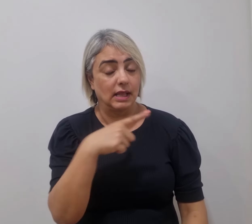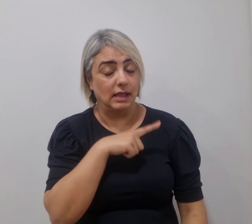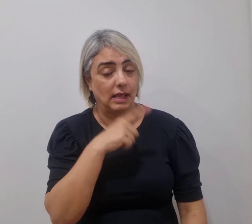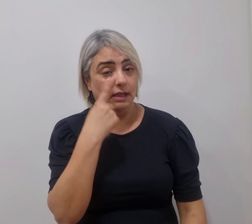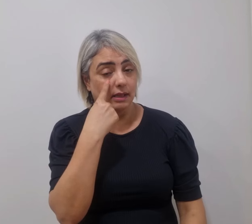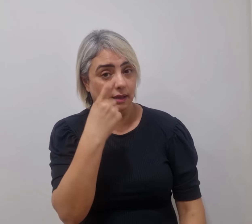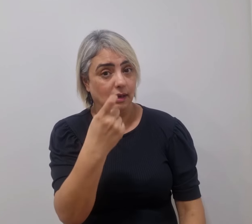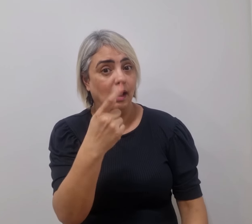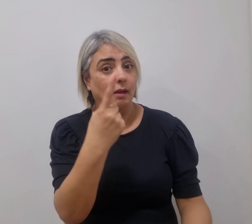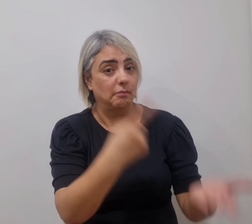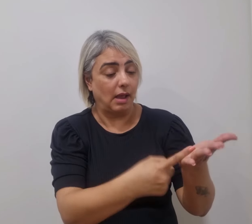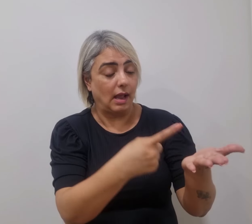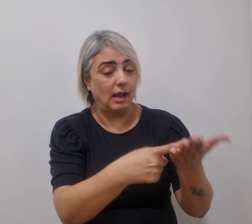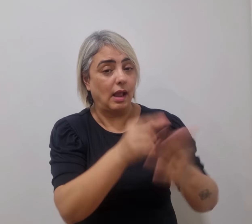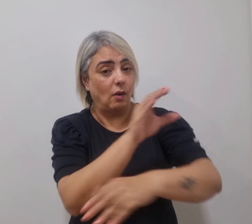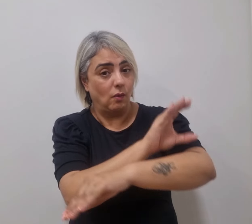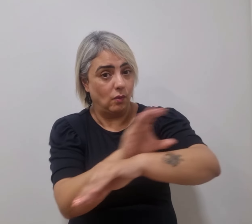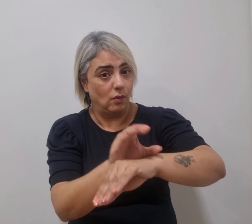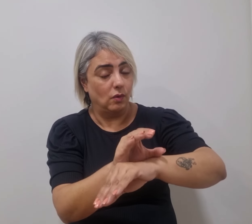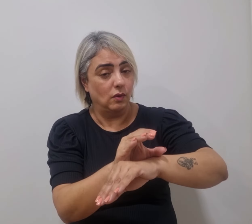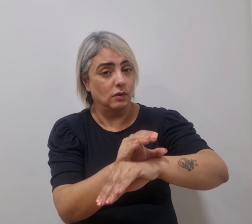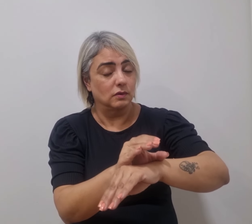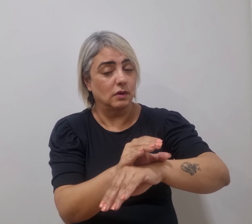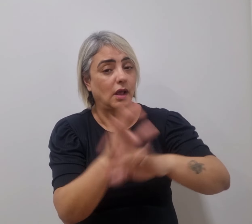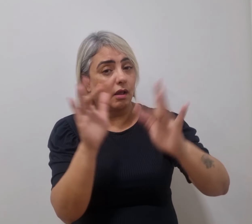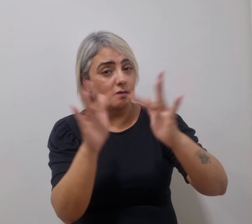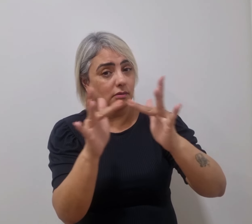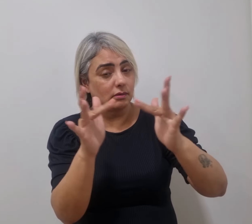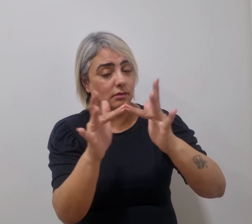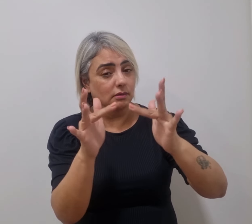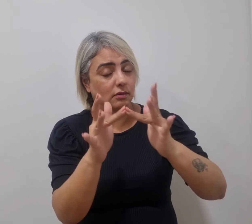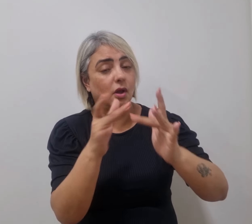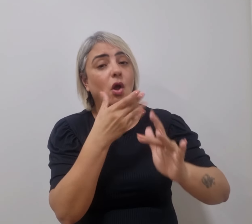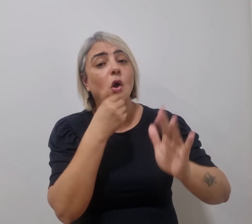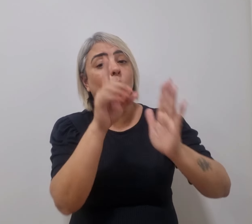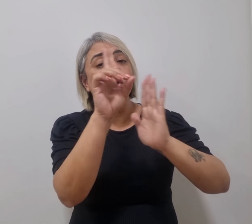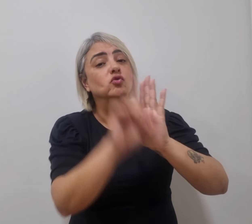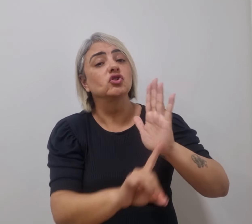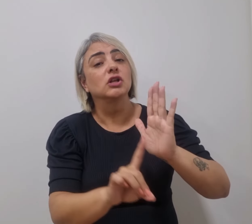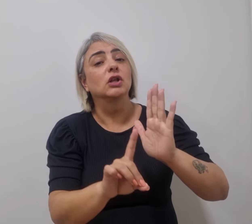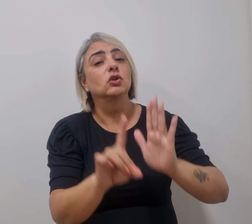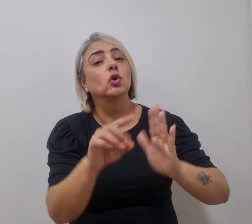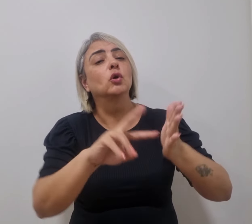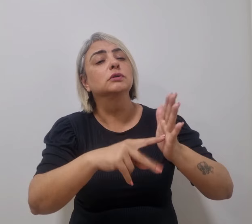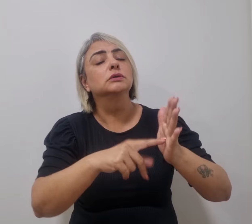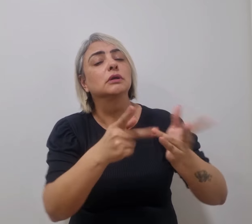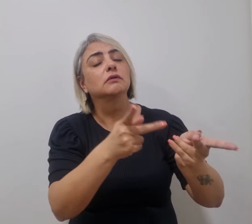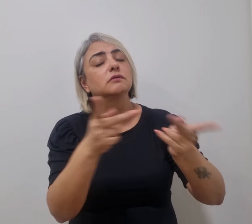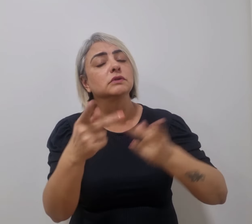em agendar o curso, entre em contato com o diretor do Simpro que visita a sua escola.